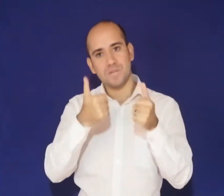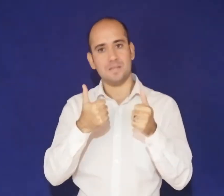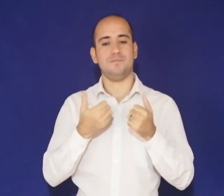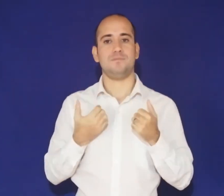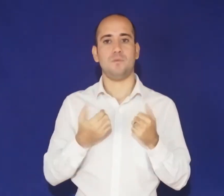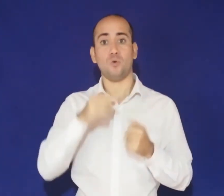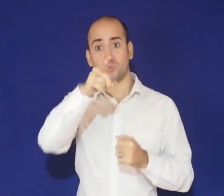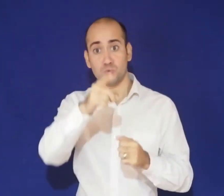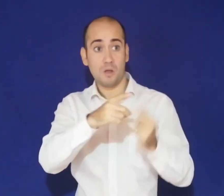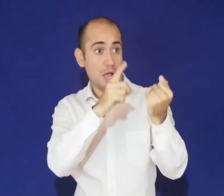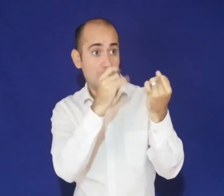buen buen estar.